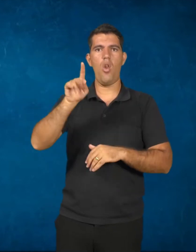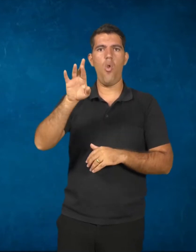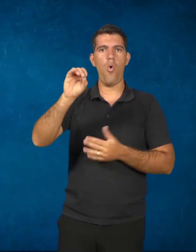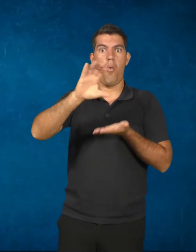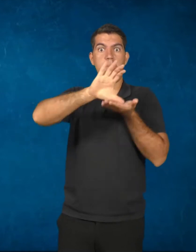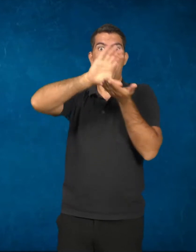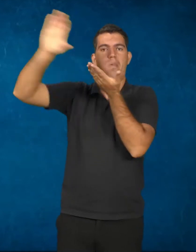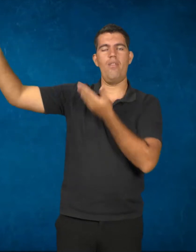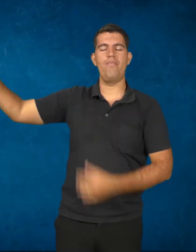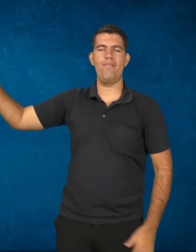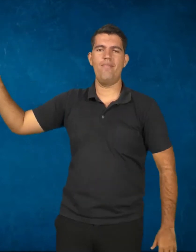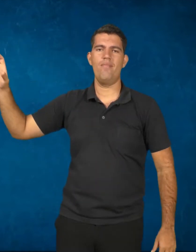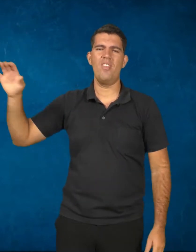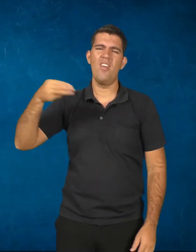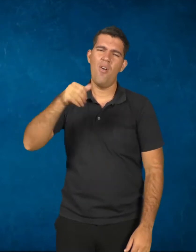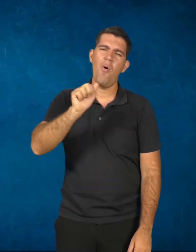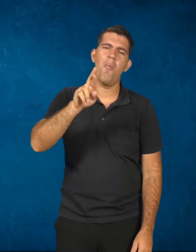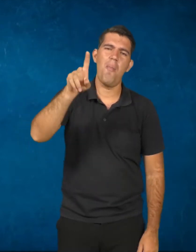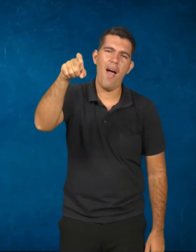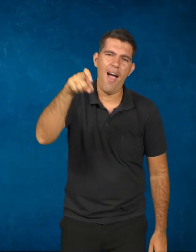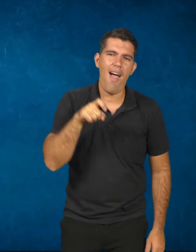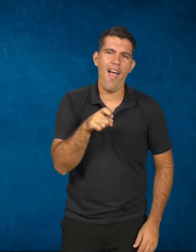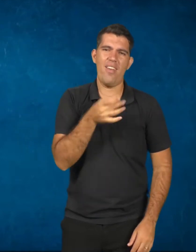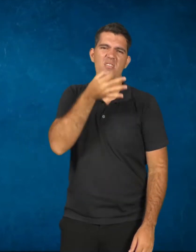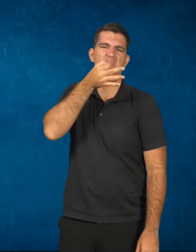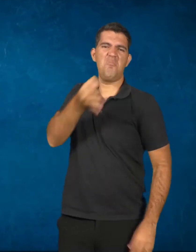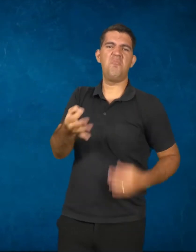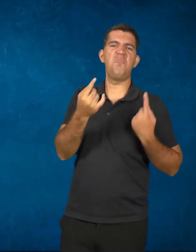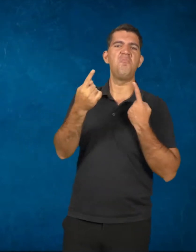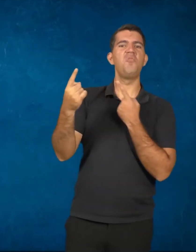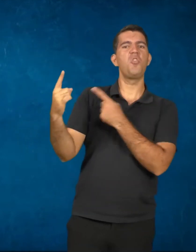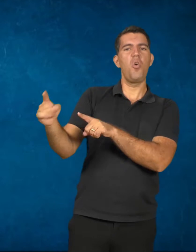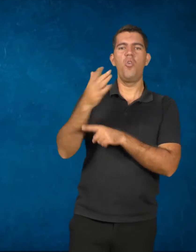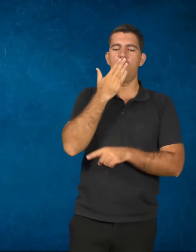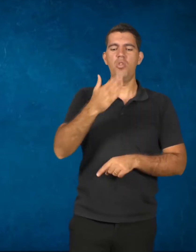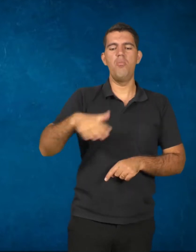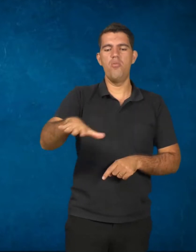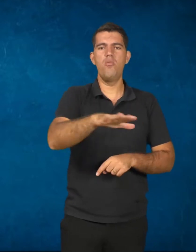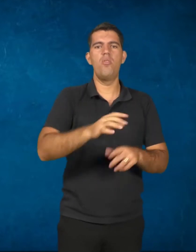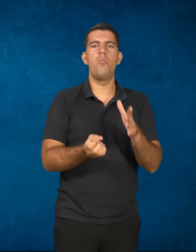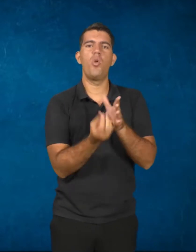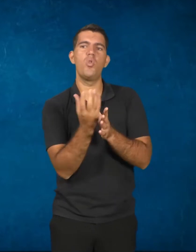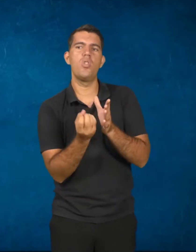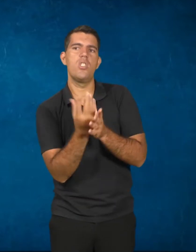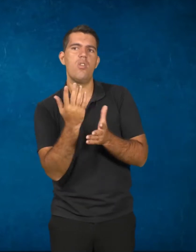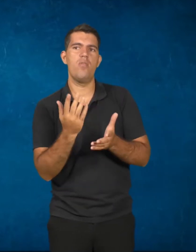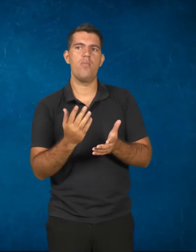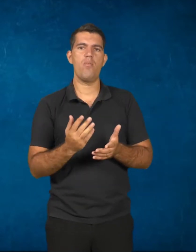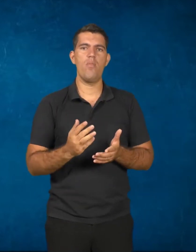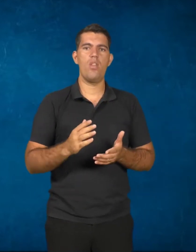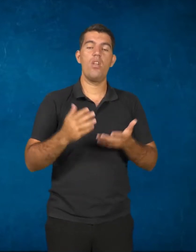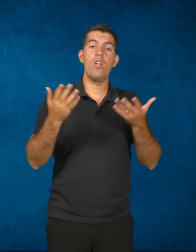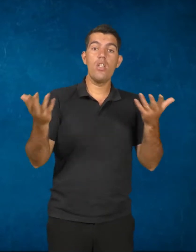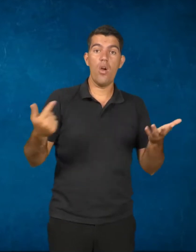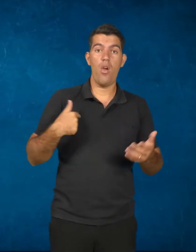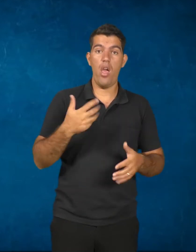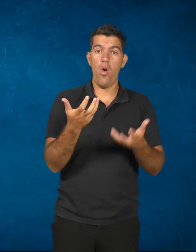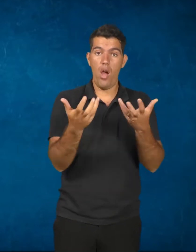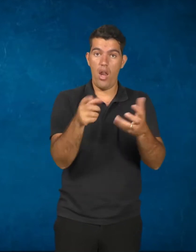Portanto, Marx criticou esse modo de produção. Agora, eu gostaria que vocês parassem um